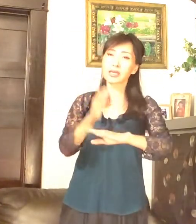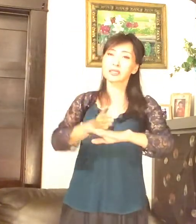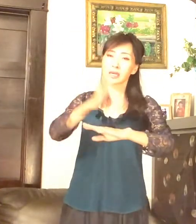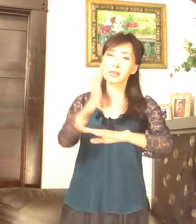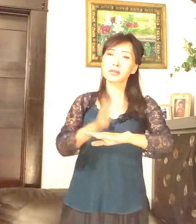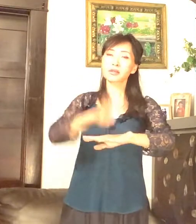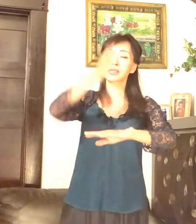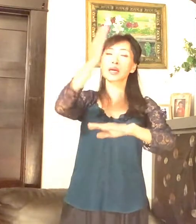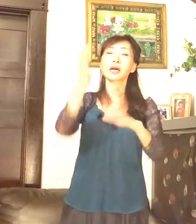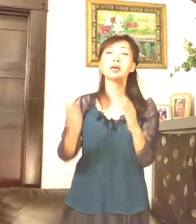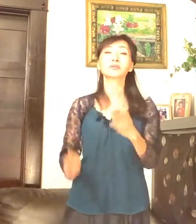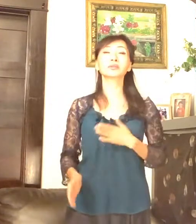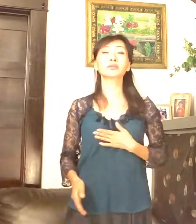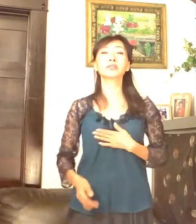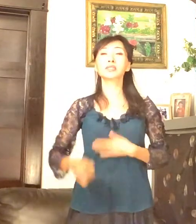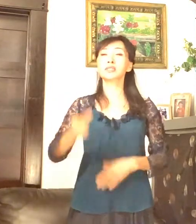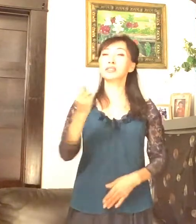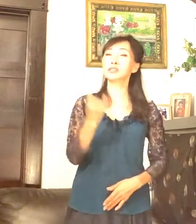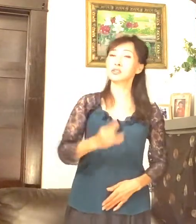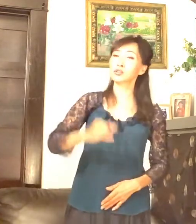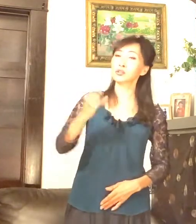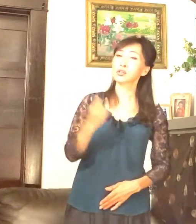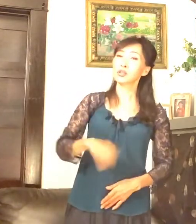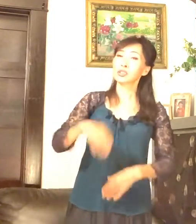자녀 삼으신 주님